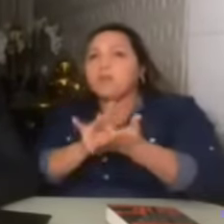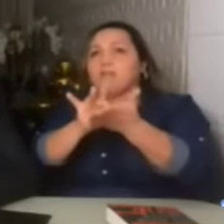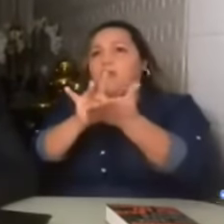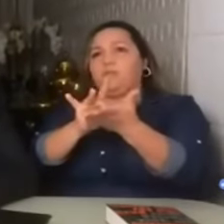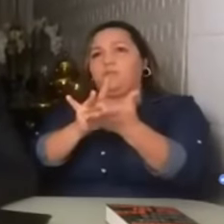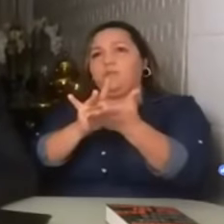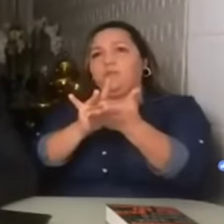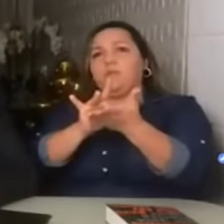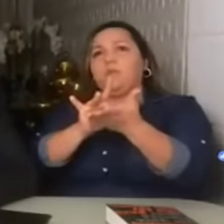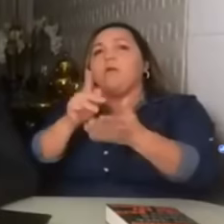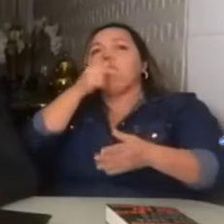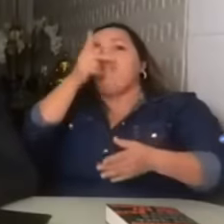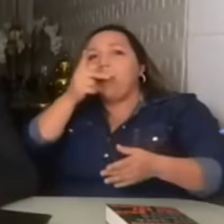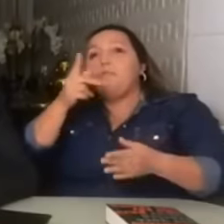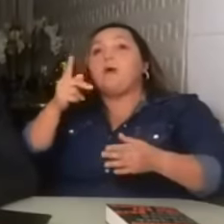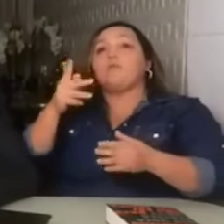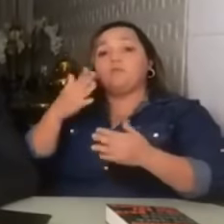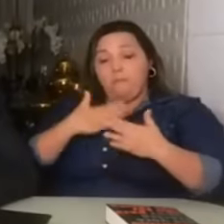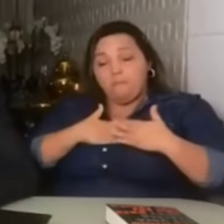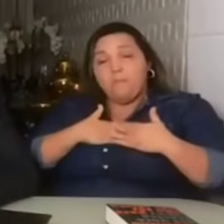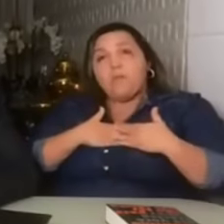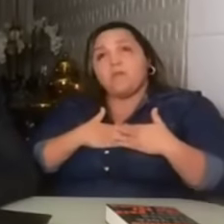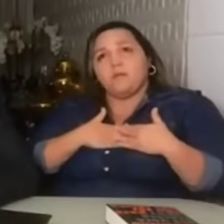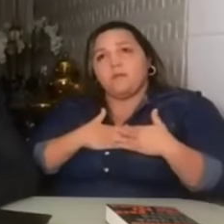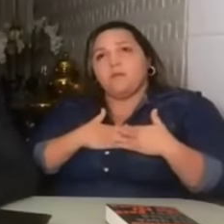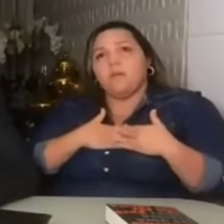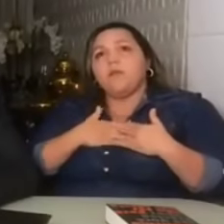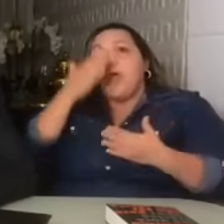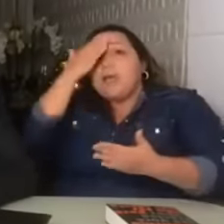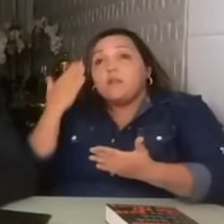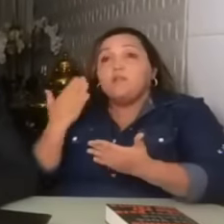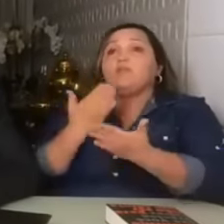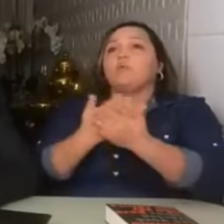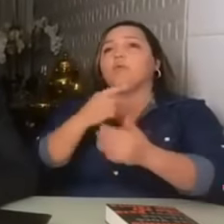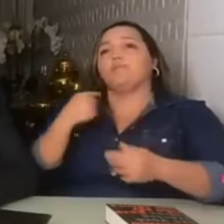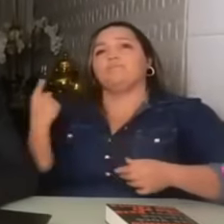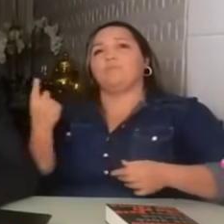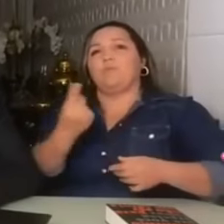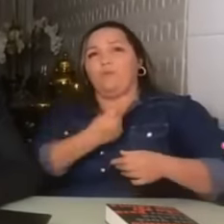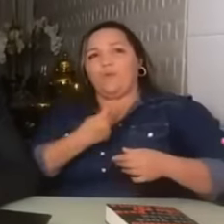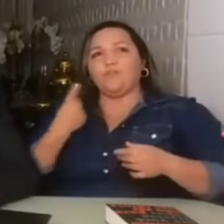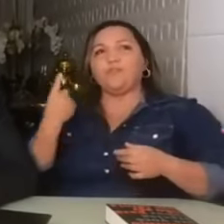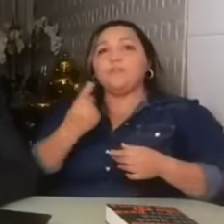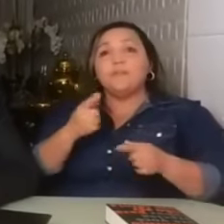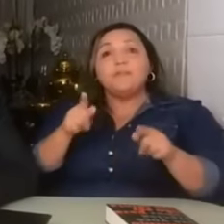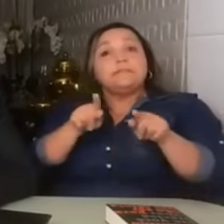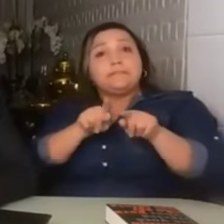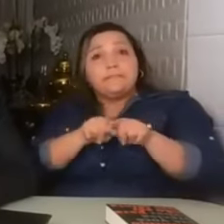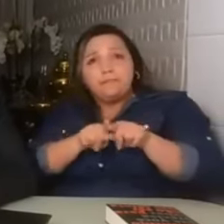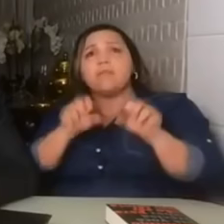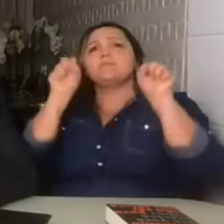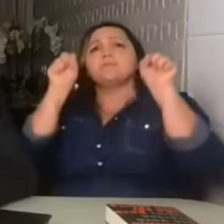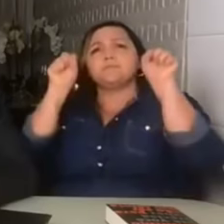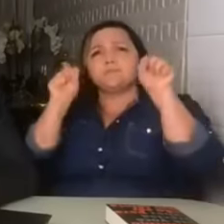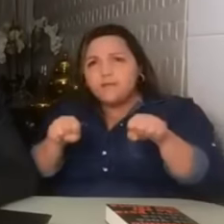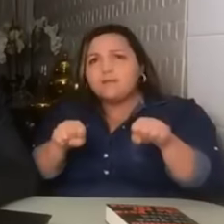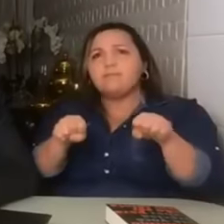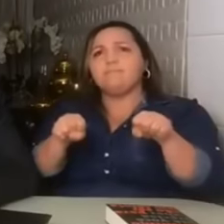Aquilo que falava a meu respeito, e passou a acreditar na gente, e passou a ser, sim,